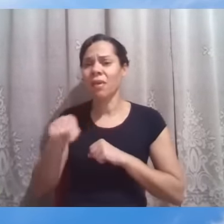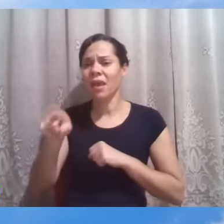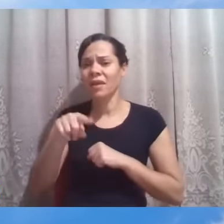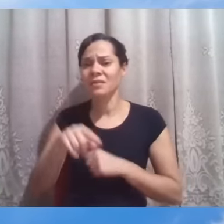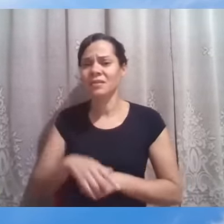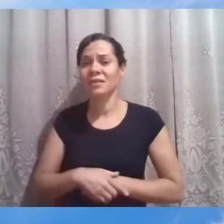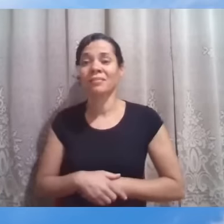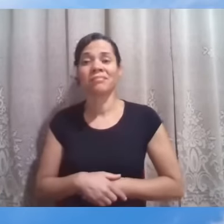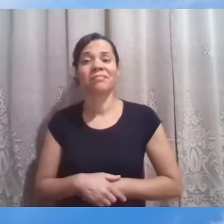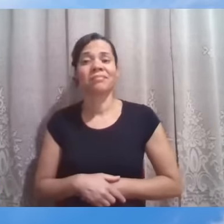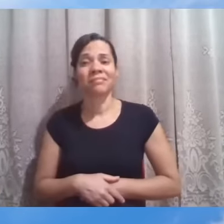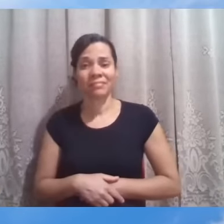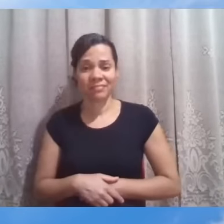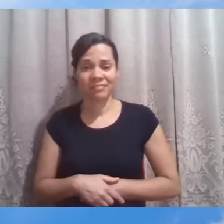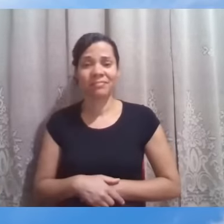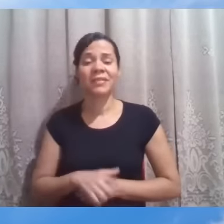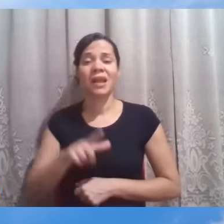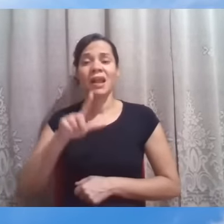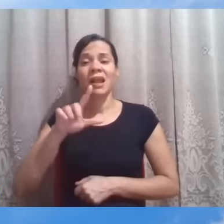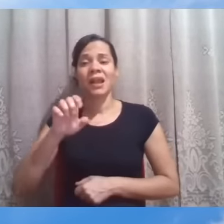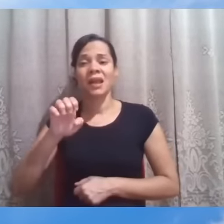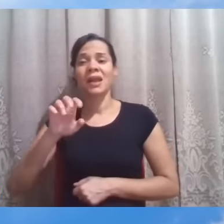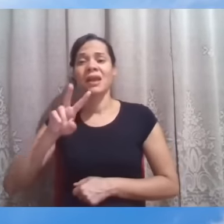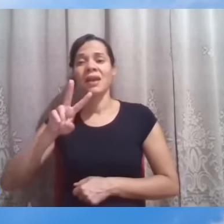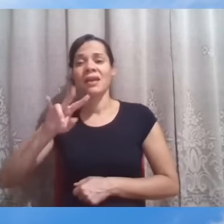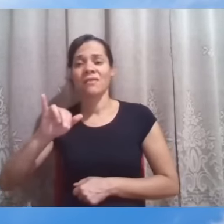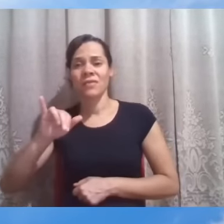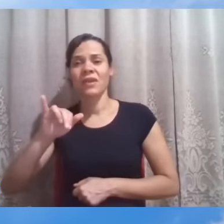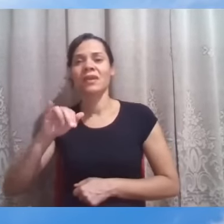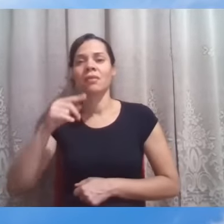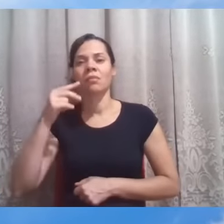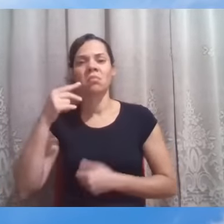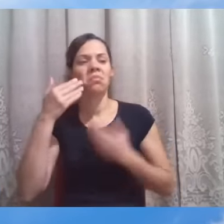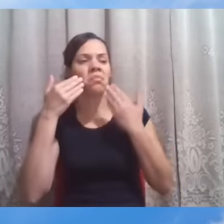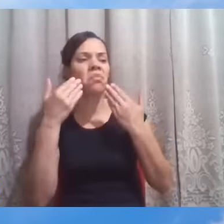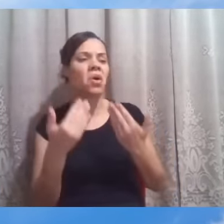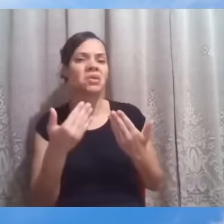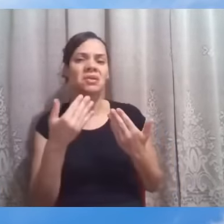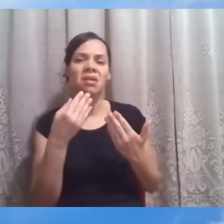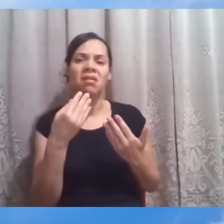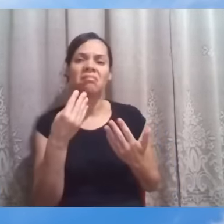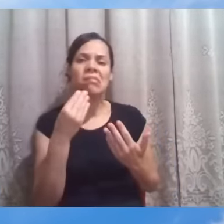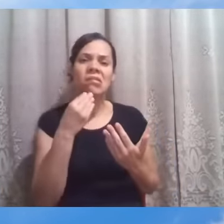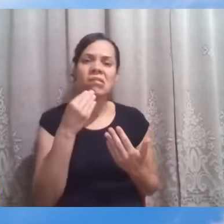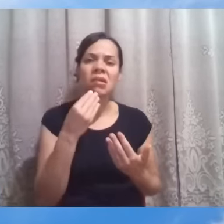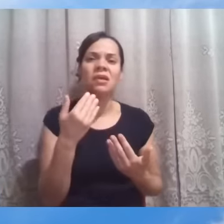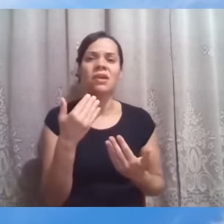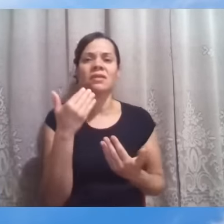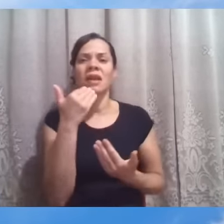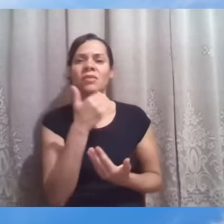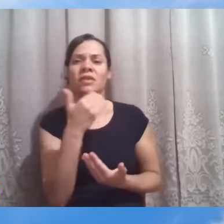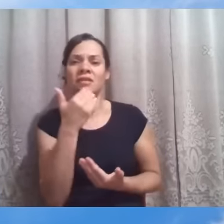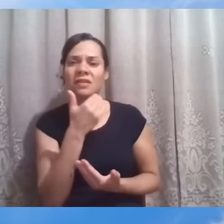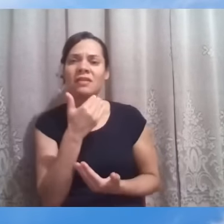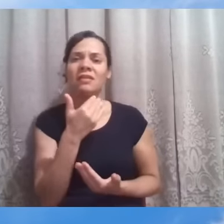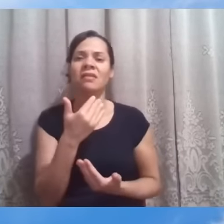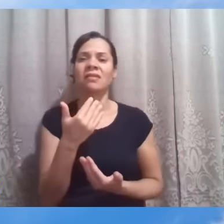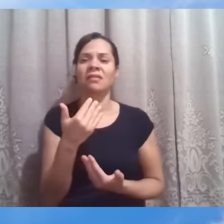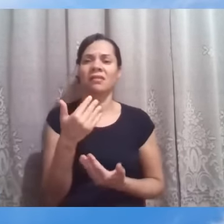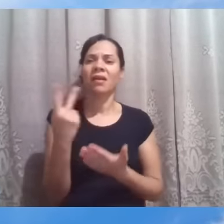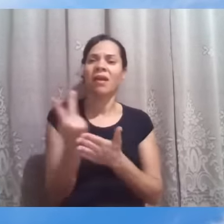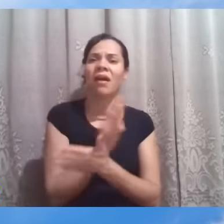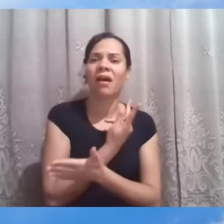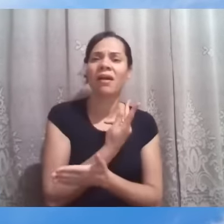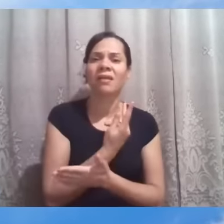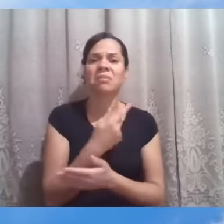Levi destaca as fragilidades de cada um deles, os equívocos morais, e pergunta como vocês poderiam contribuir com o